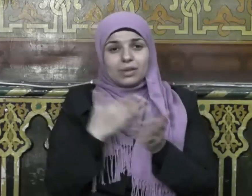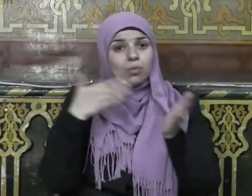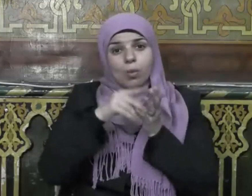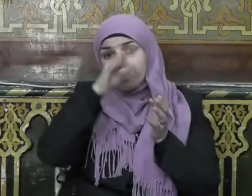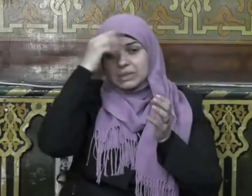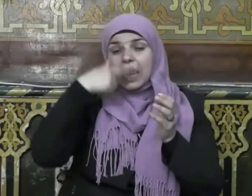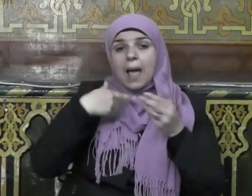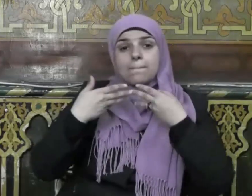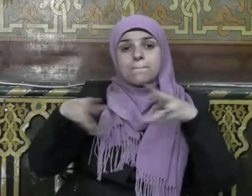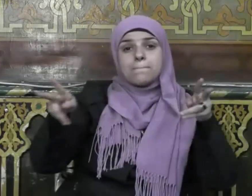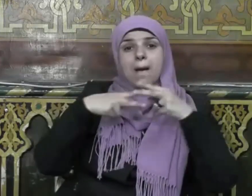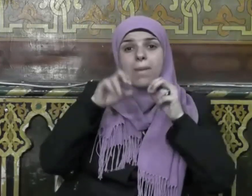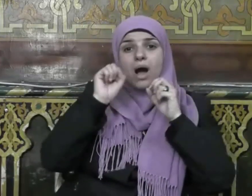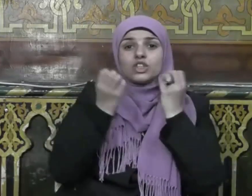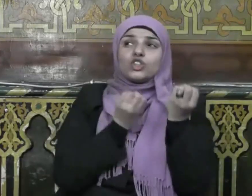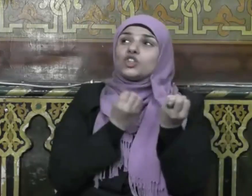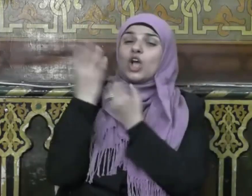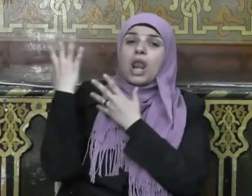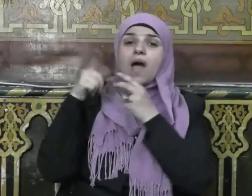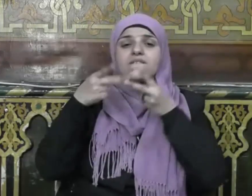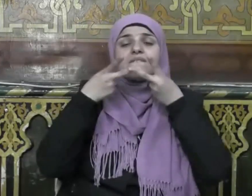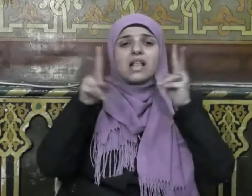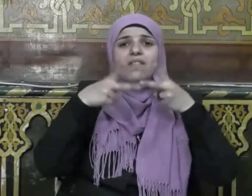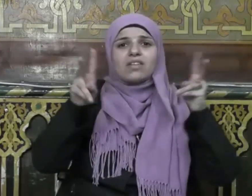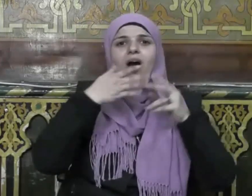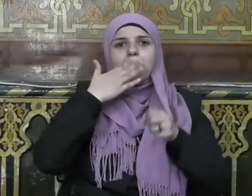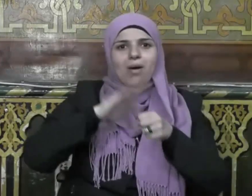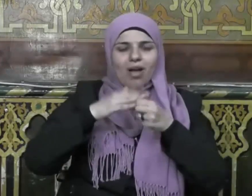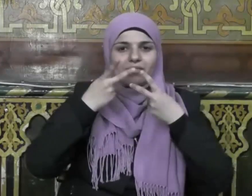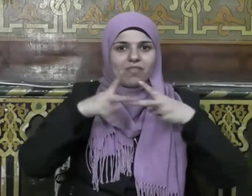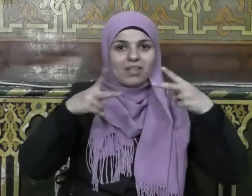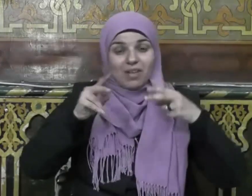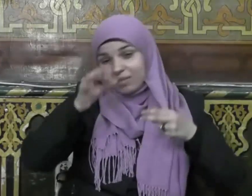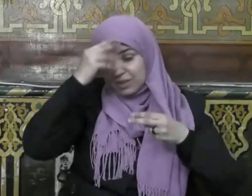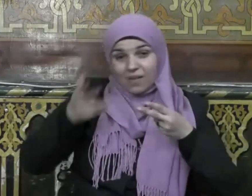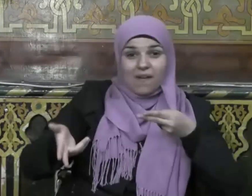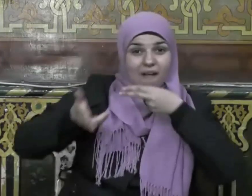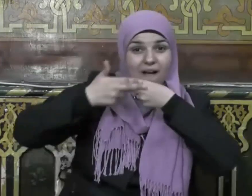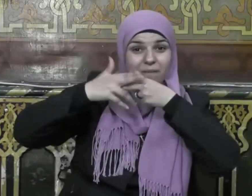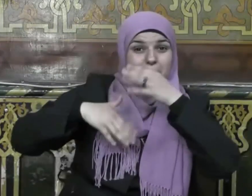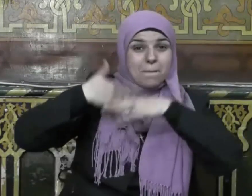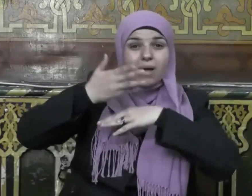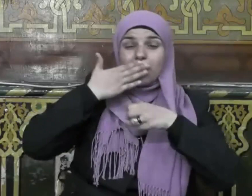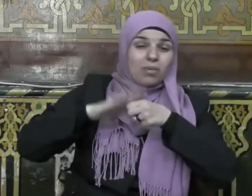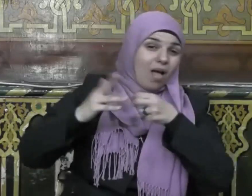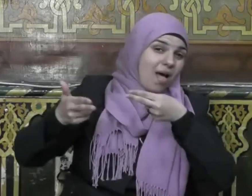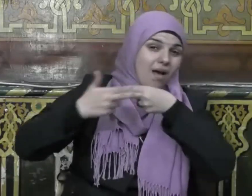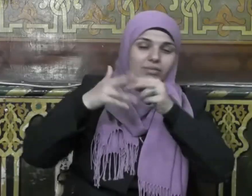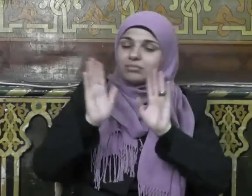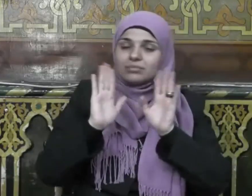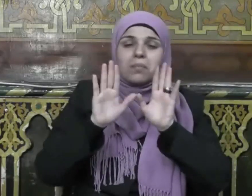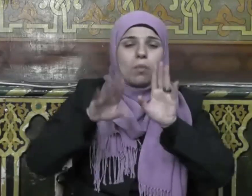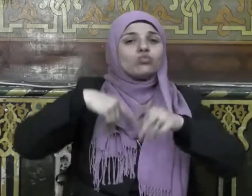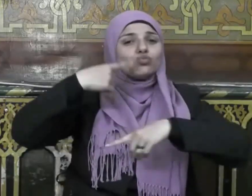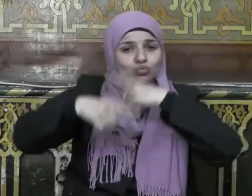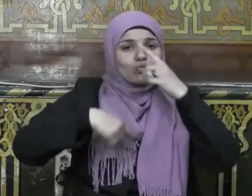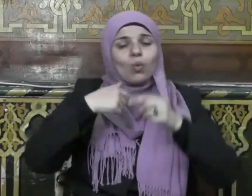أبواب الجنة قد فتحت في رمضان فإنها لم تغلق بعد رمضان فعن أبي هريرة